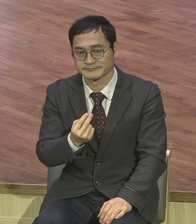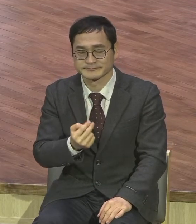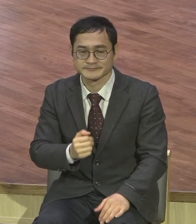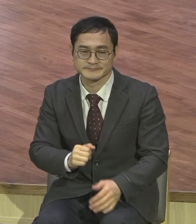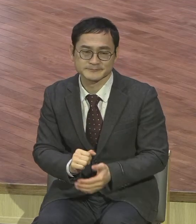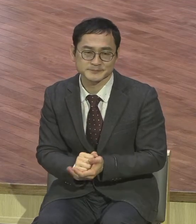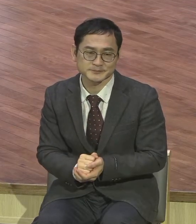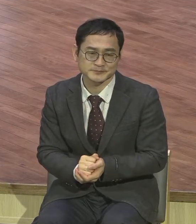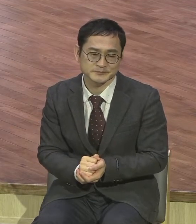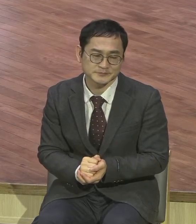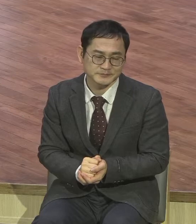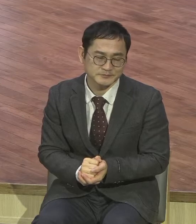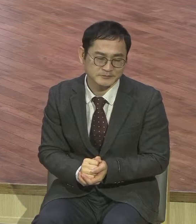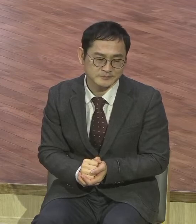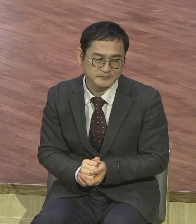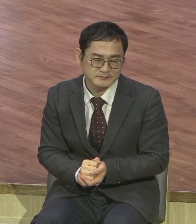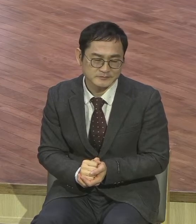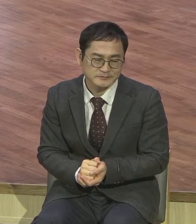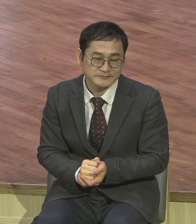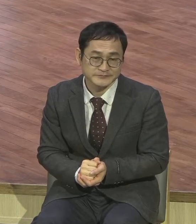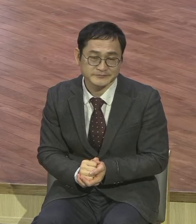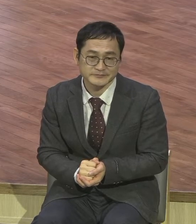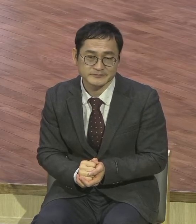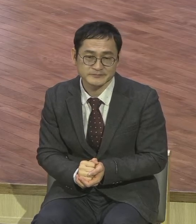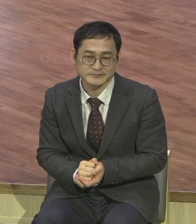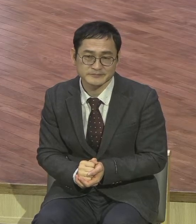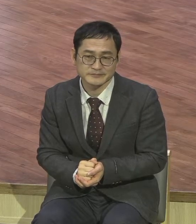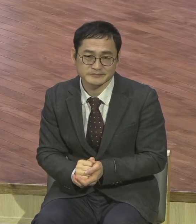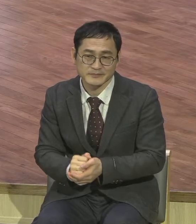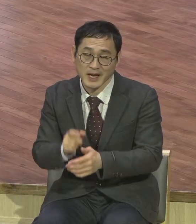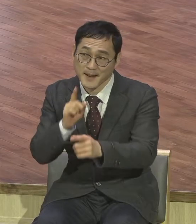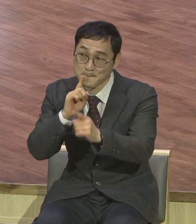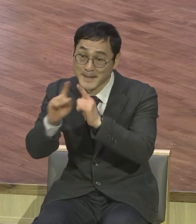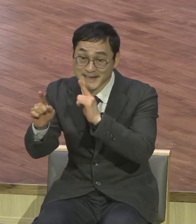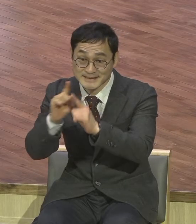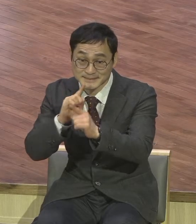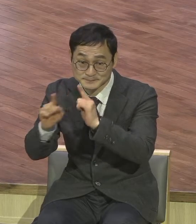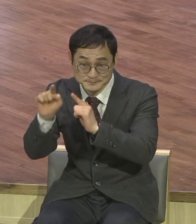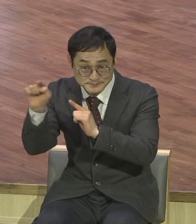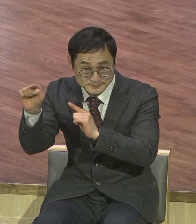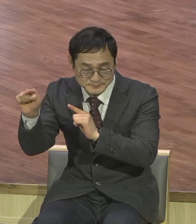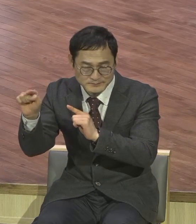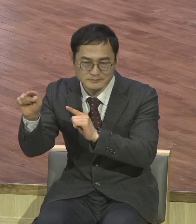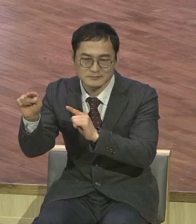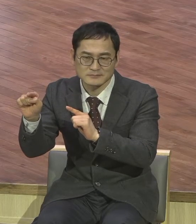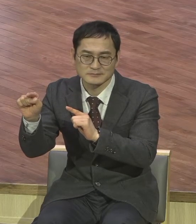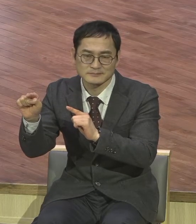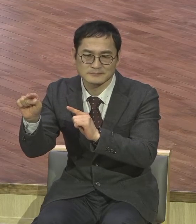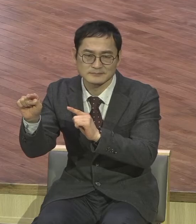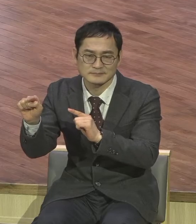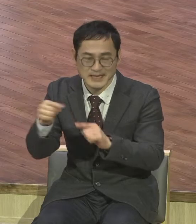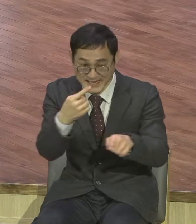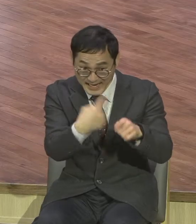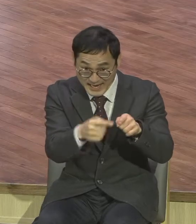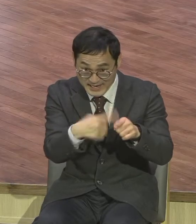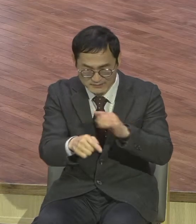칼이 걸어난다고 하면 실감 납니까? 말씀이요. 말씀이. 날 쓴 예리한 금보다 더 예리하여.